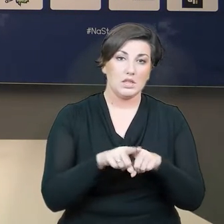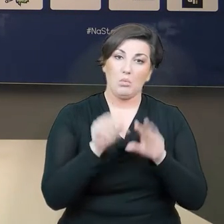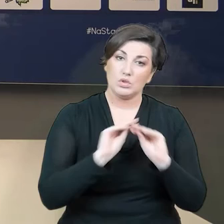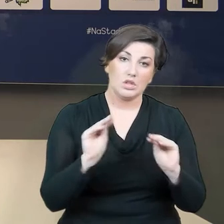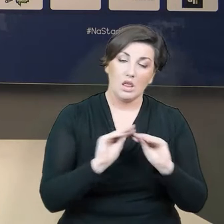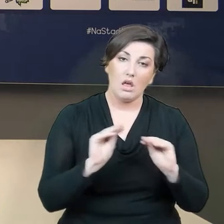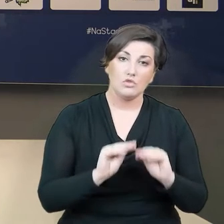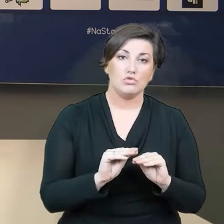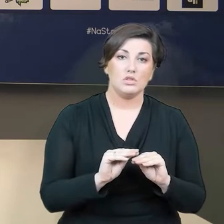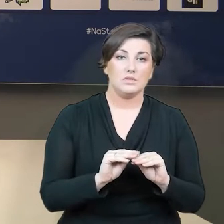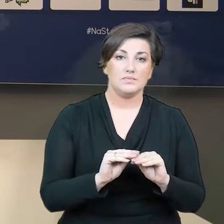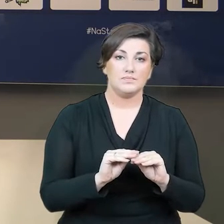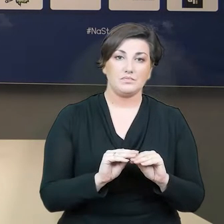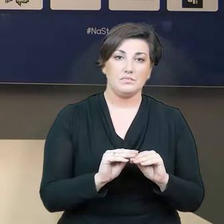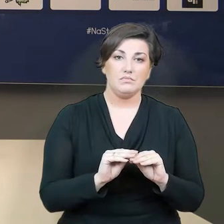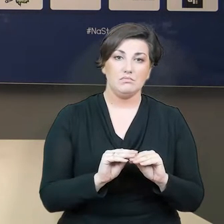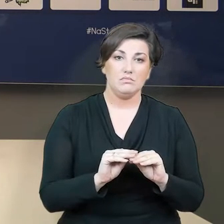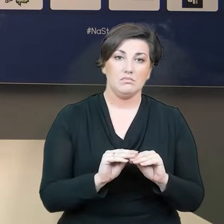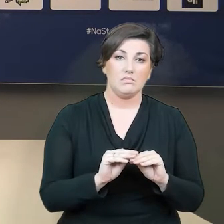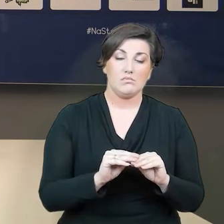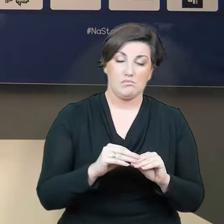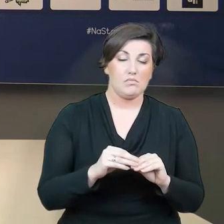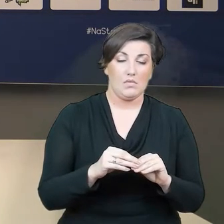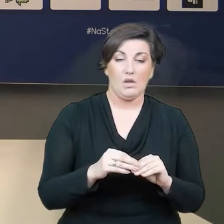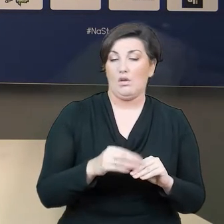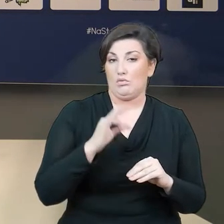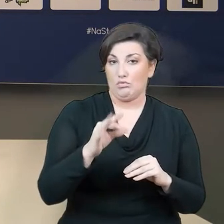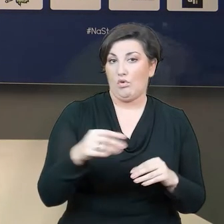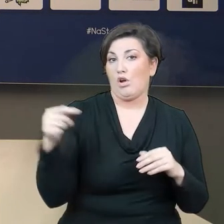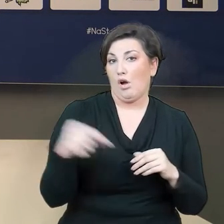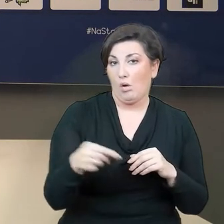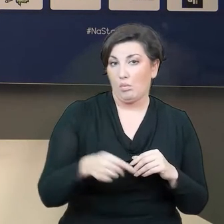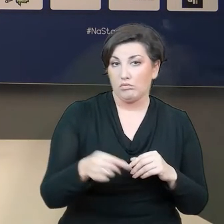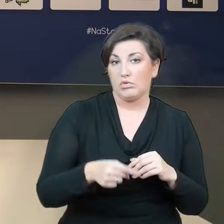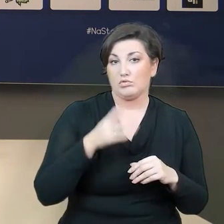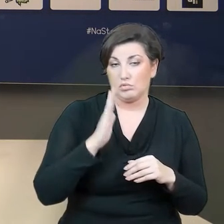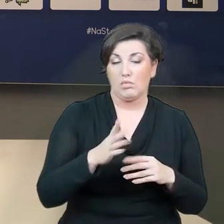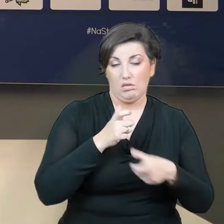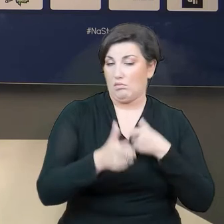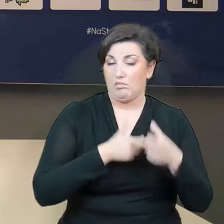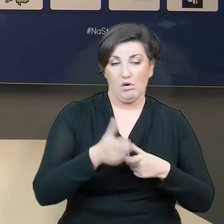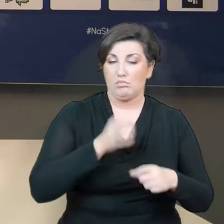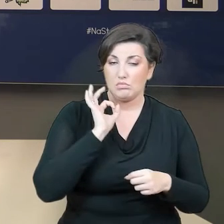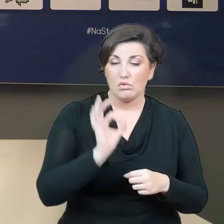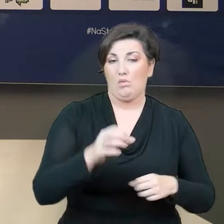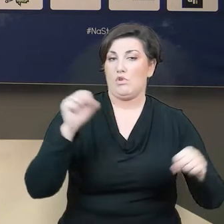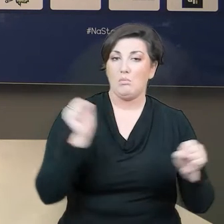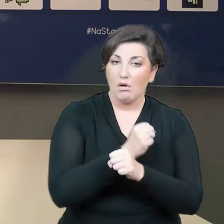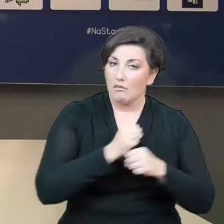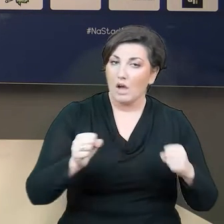do tych obowiązków swoich będą podchodzić właśnie w należyty taki sposób, z pełną powagą, odpowiedzialnością i